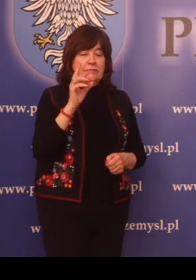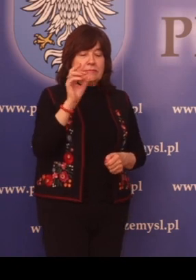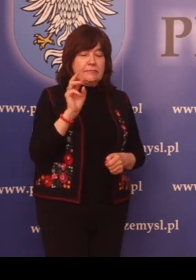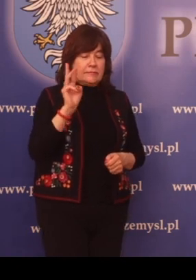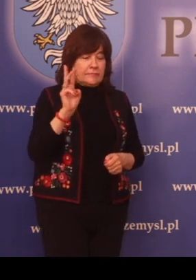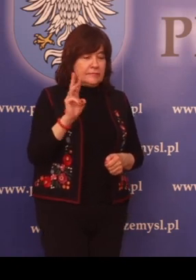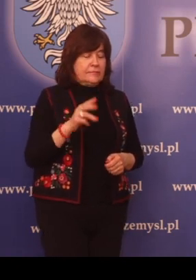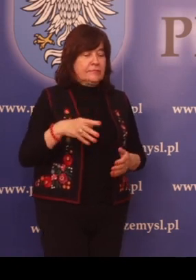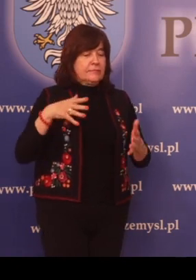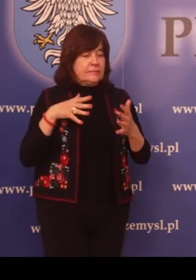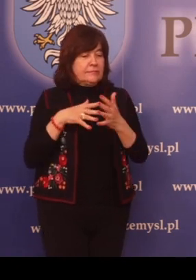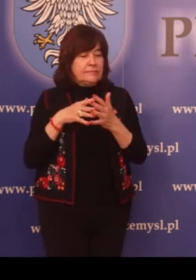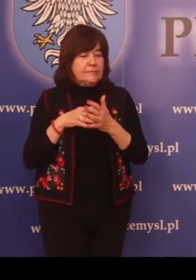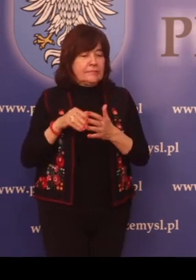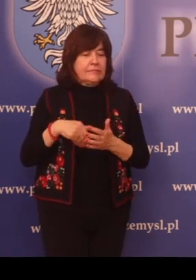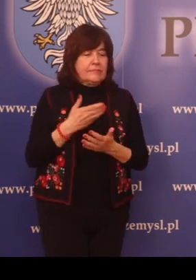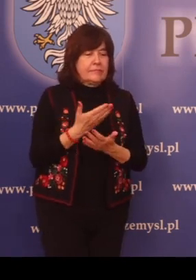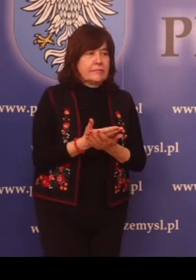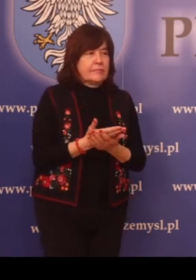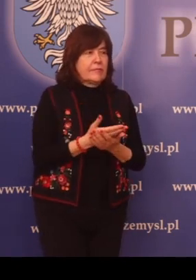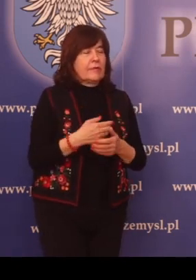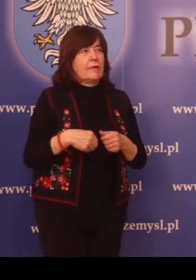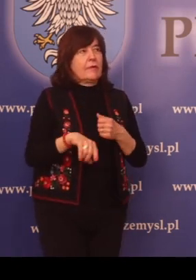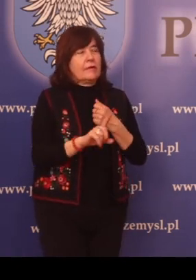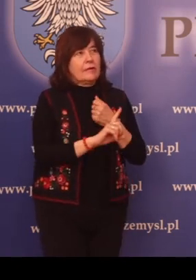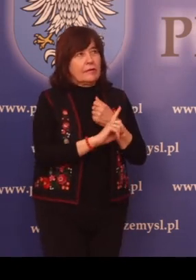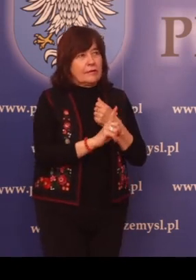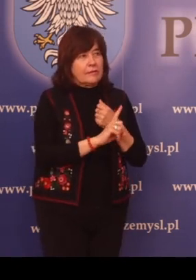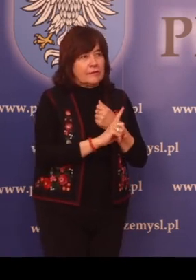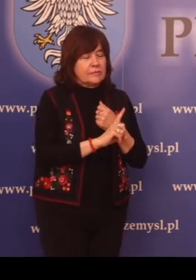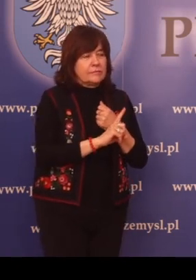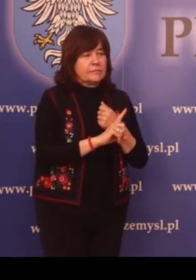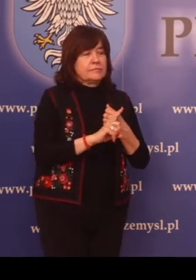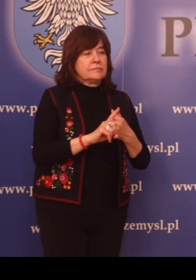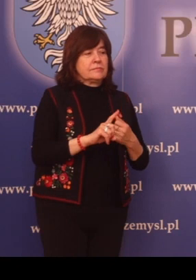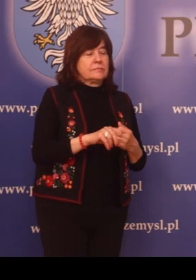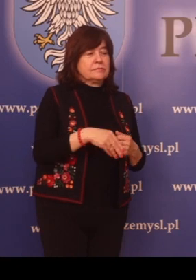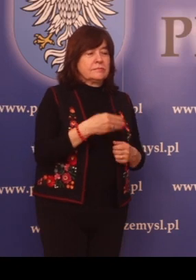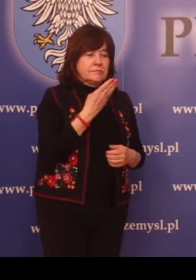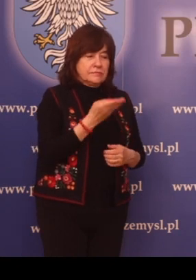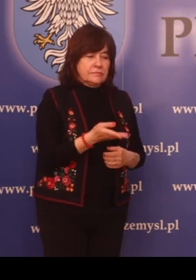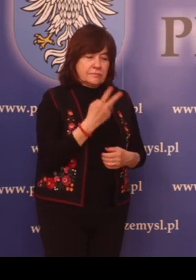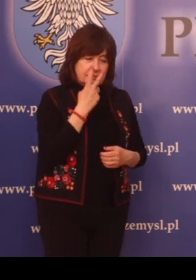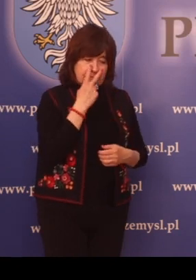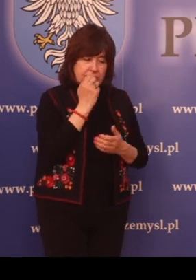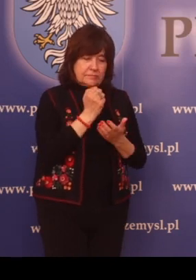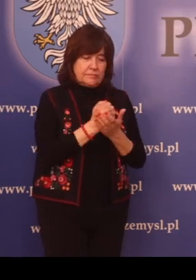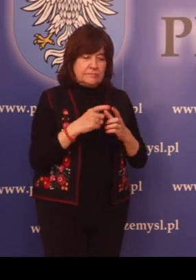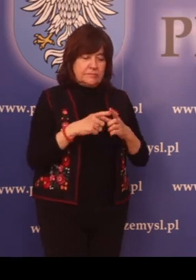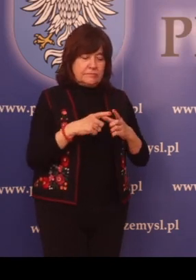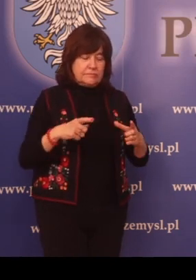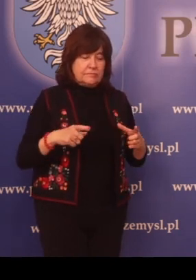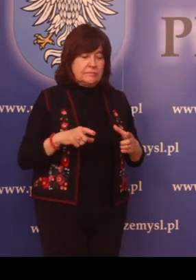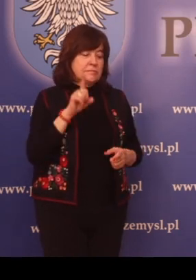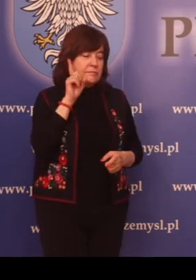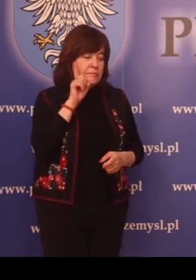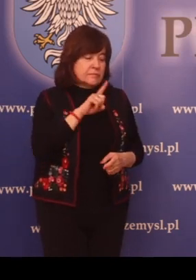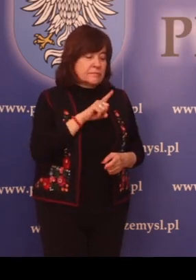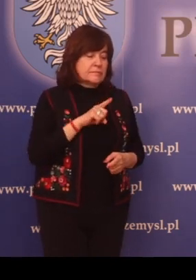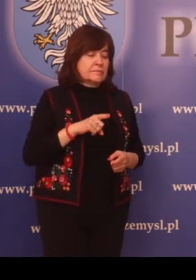Rozpatrywanie wniosków o cechowanie i wydanie świadectwa legalności pozyskania drewna.